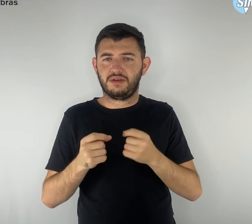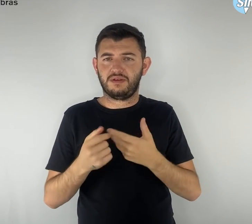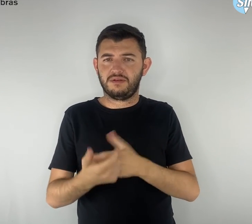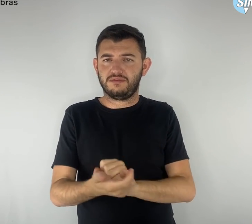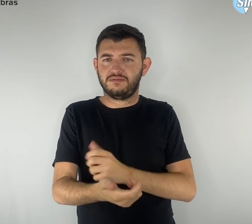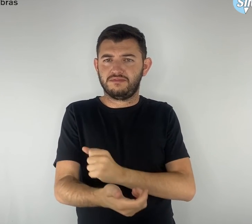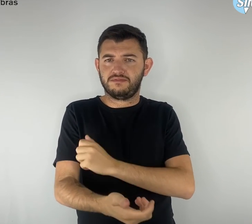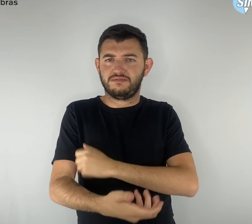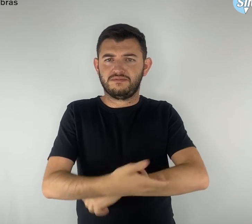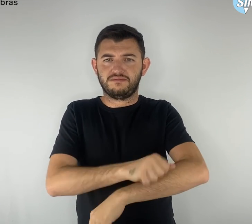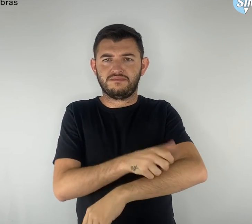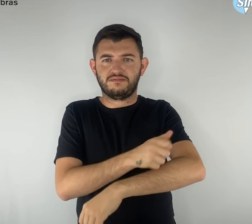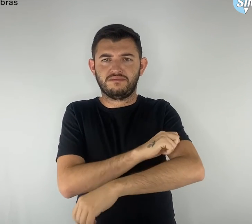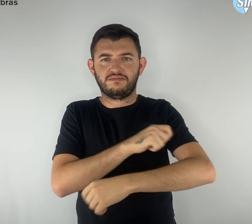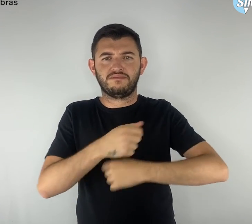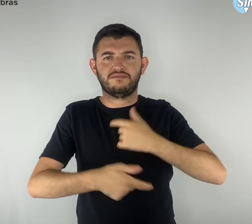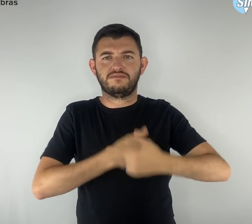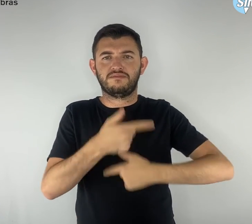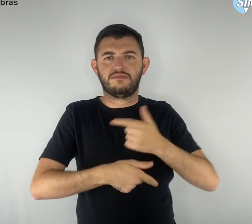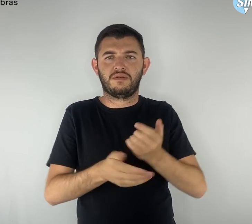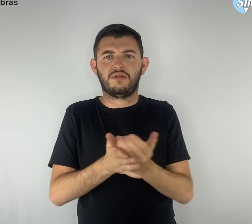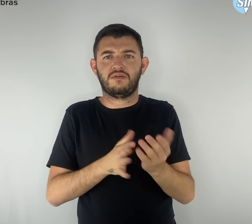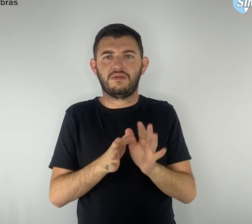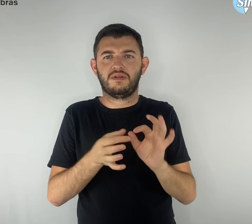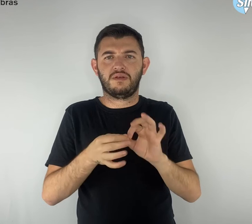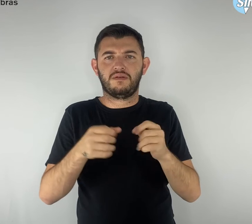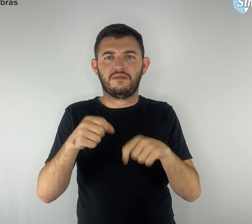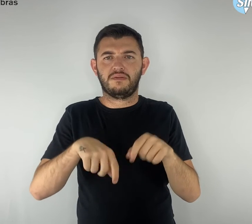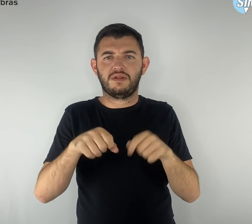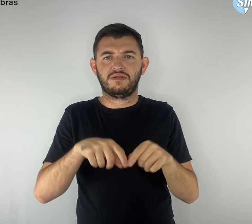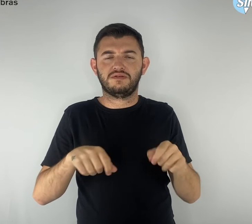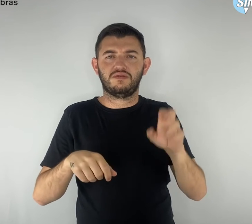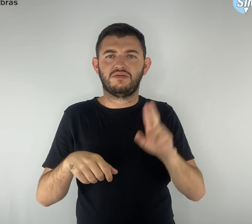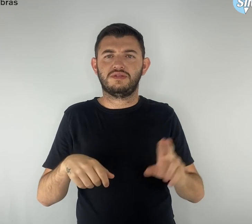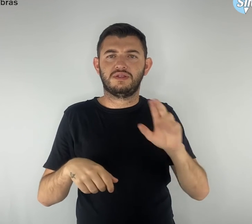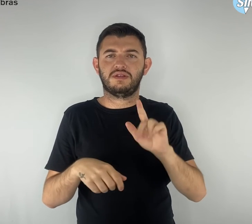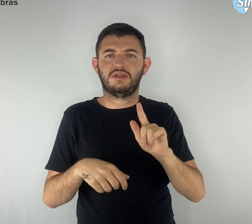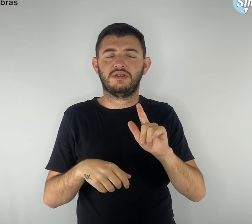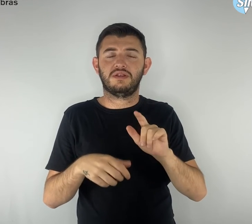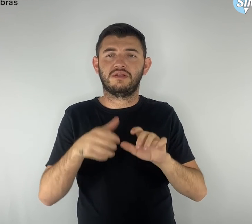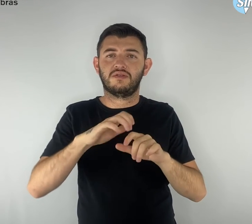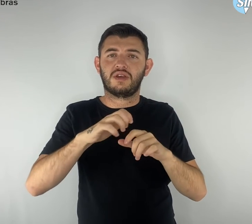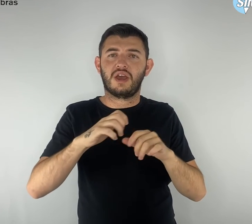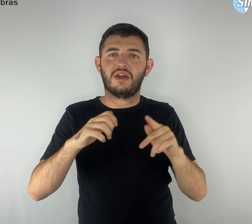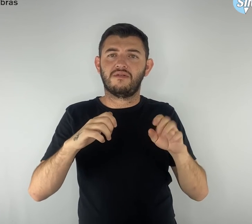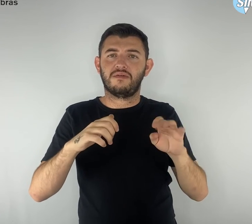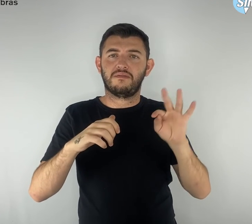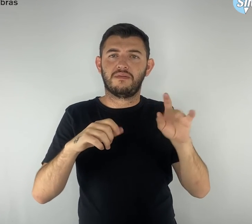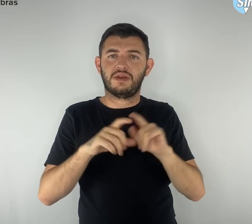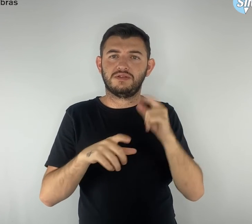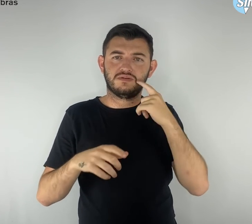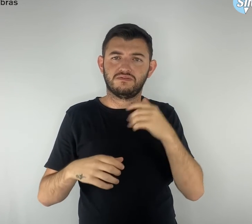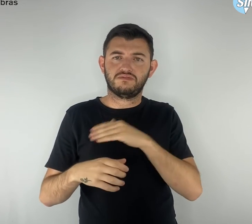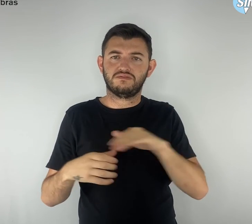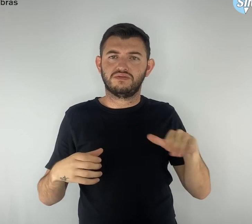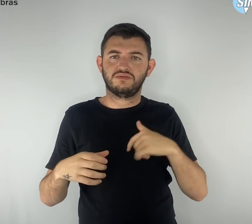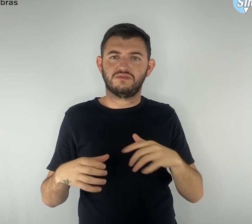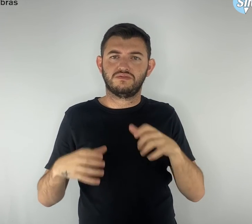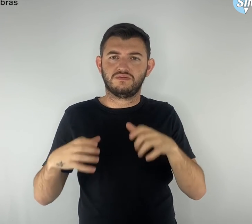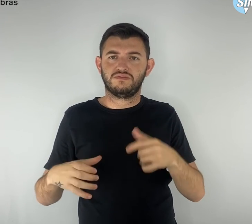fazem pequenos plantios, reutilizando garrafas pets como local de plantação. A oficina